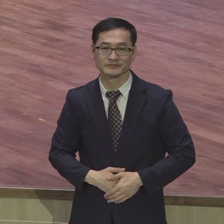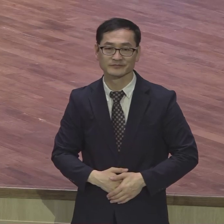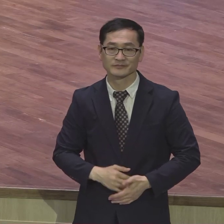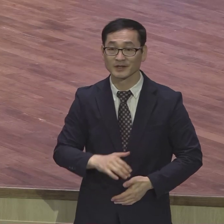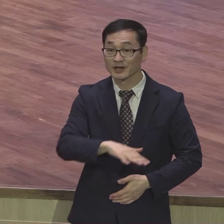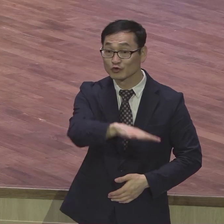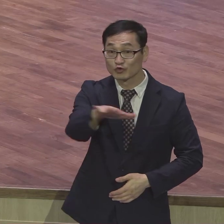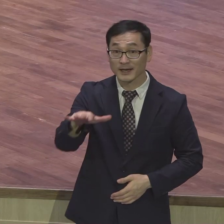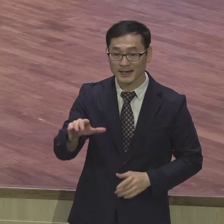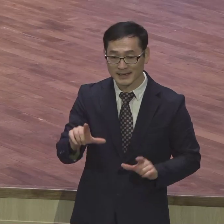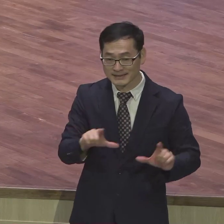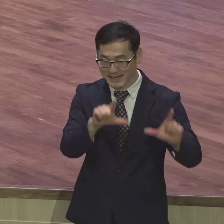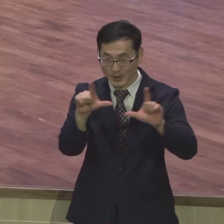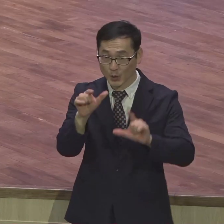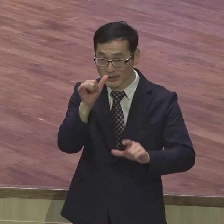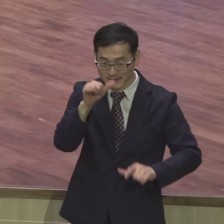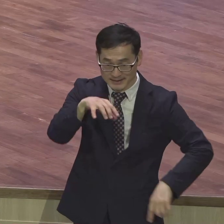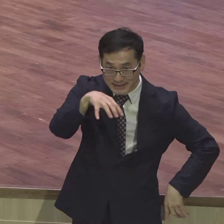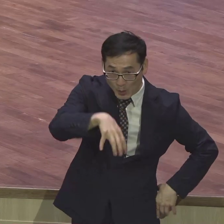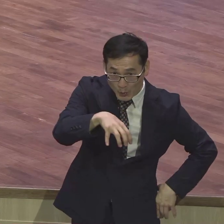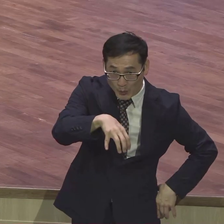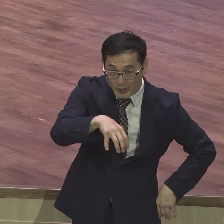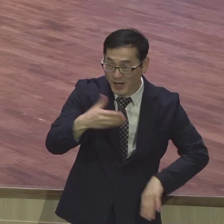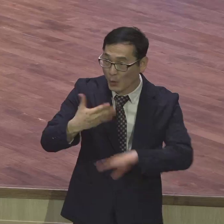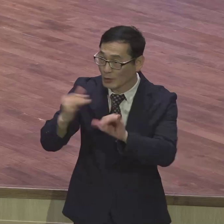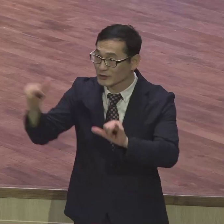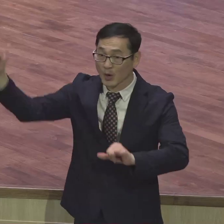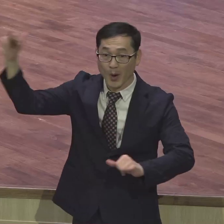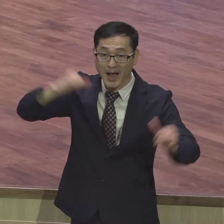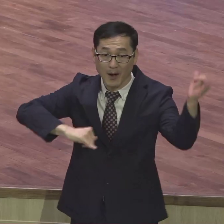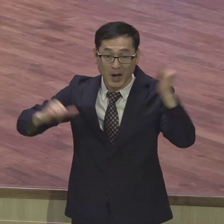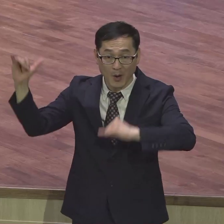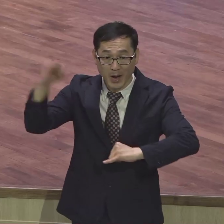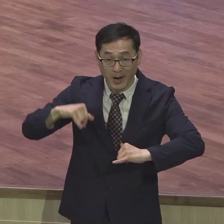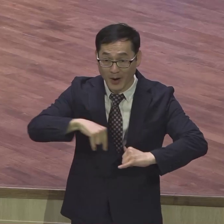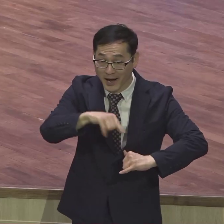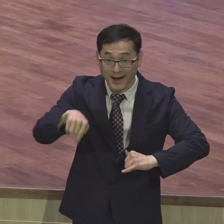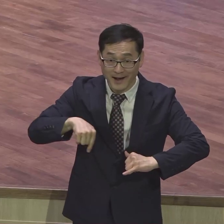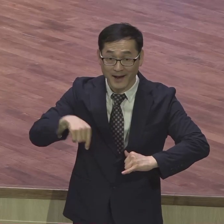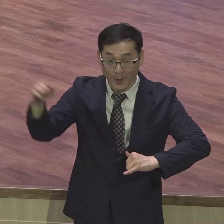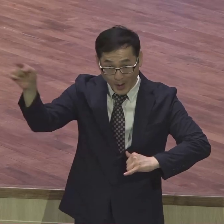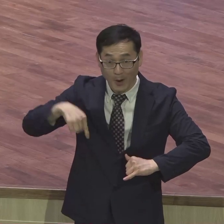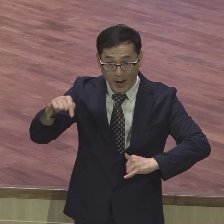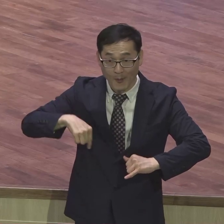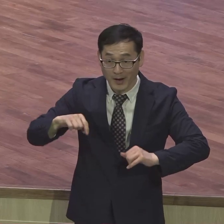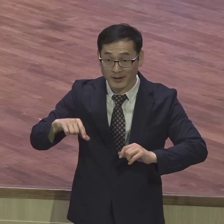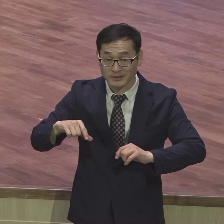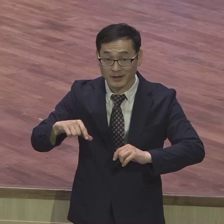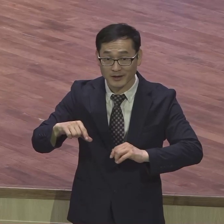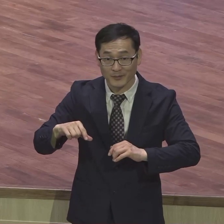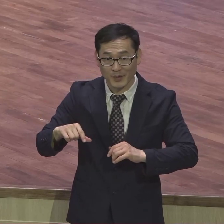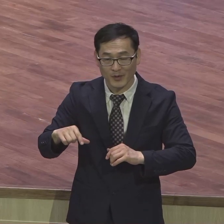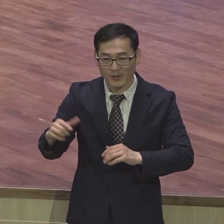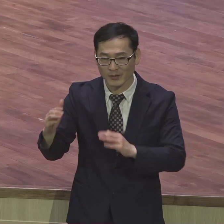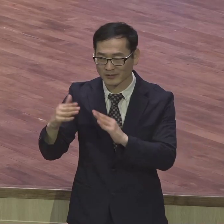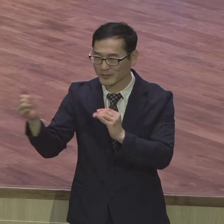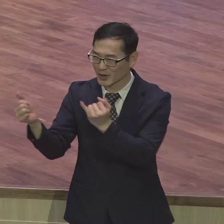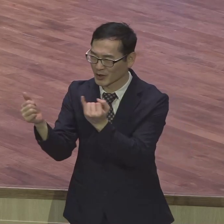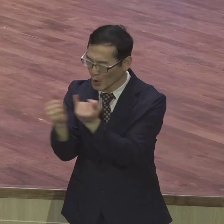살고 있는 이 땅에 외국인들이 많이 왔어 많이 와 있어요 이주 노종자들 또는 뭡니까